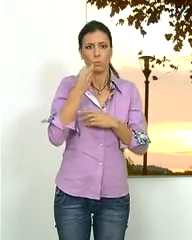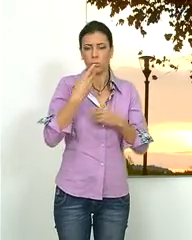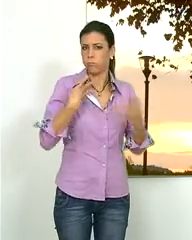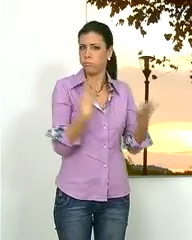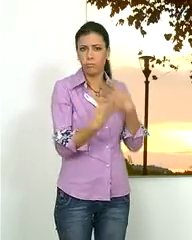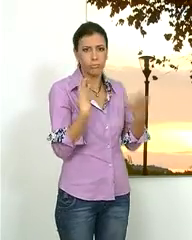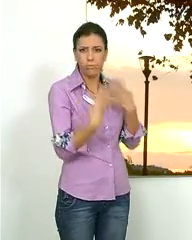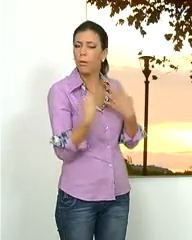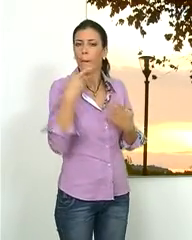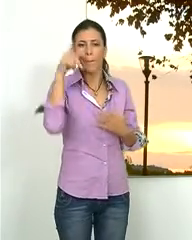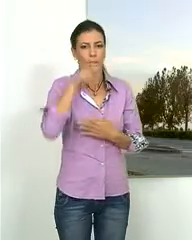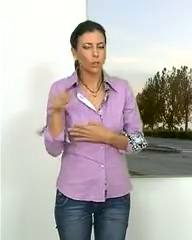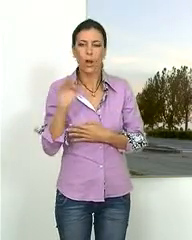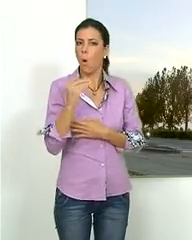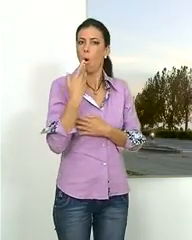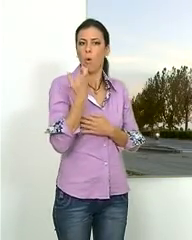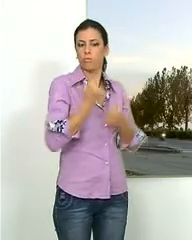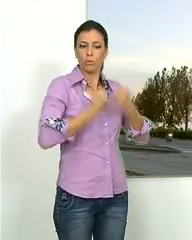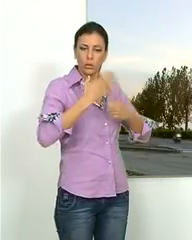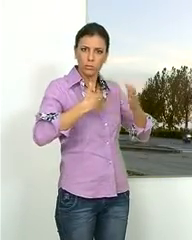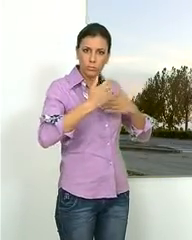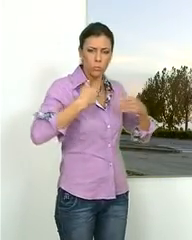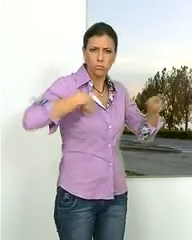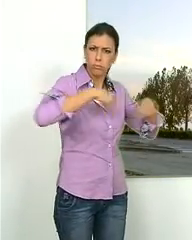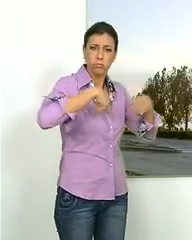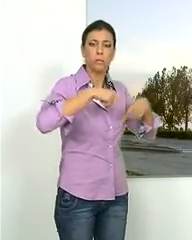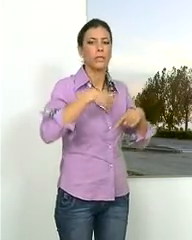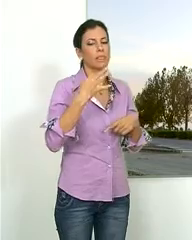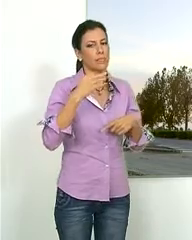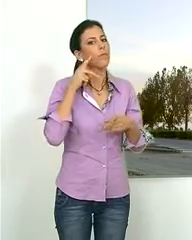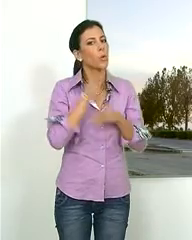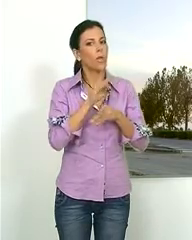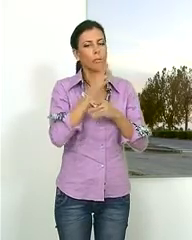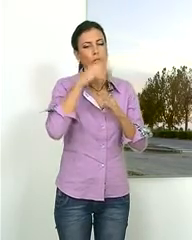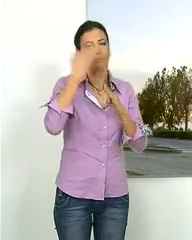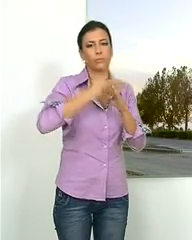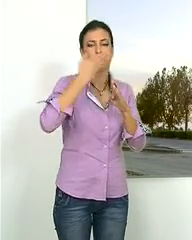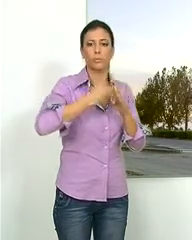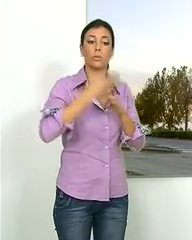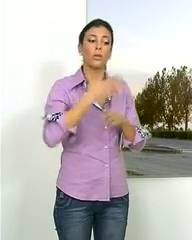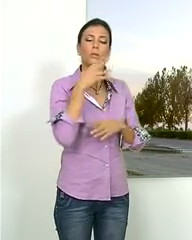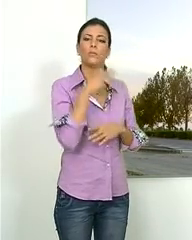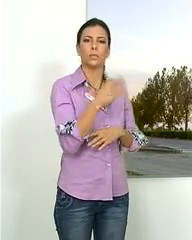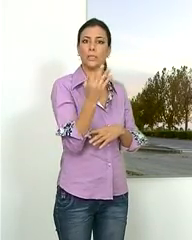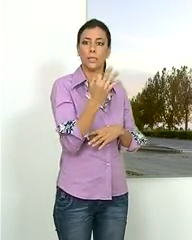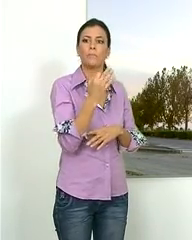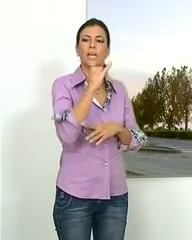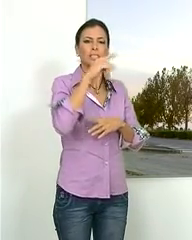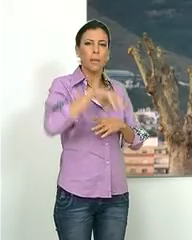transitada, tanto por peatones como por vehículos, hay que extremar las precauciones. Se trata de plátano de